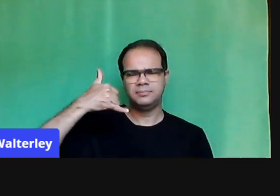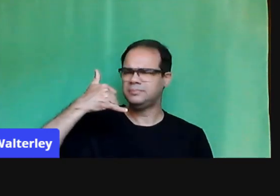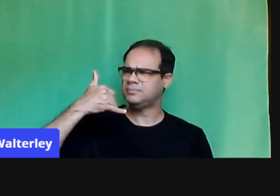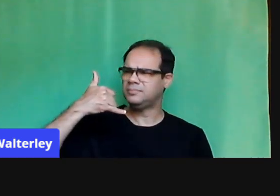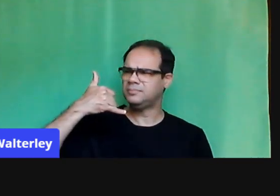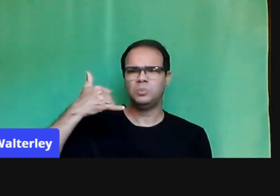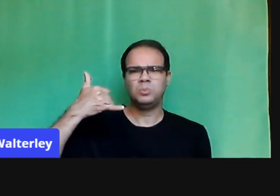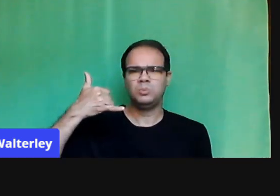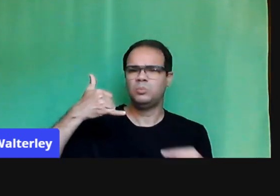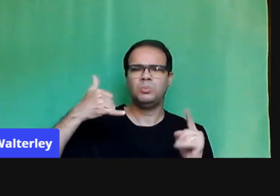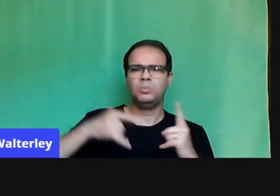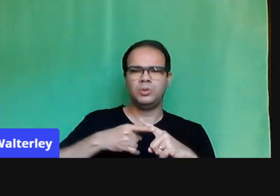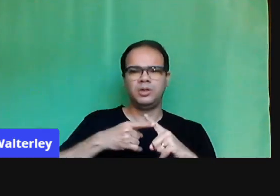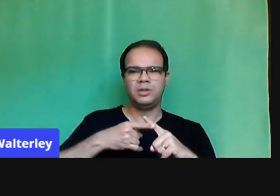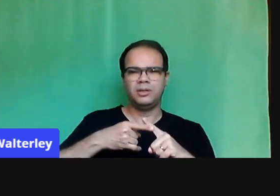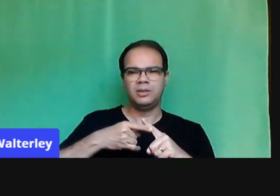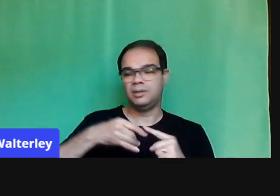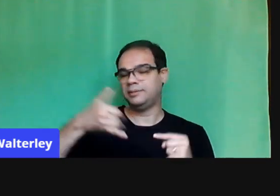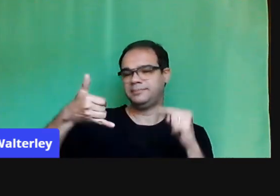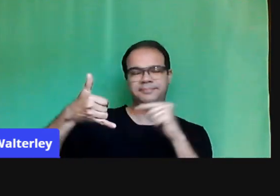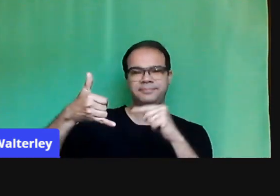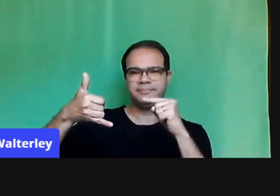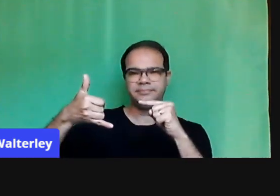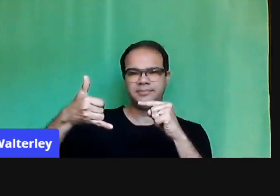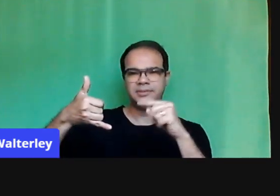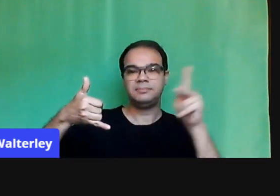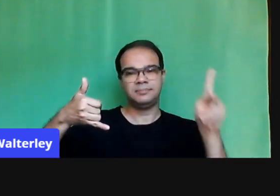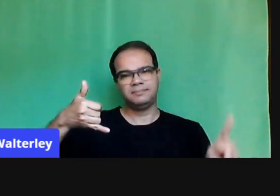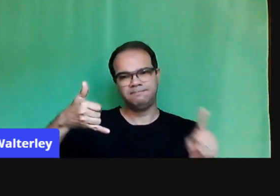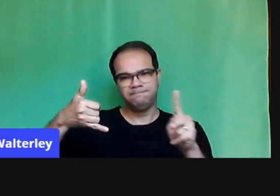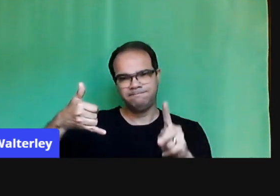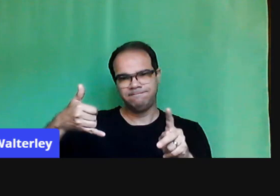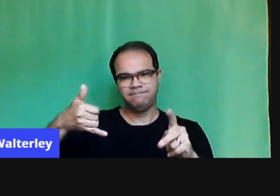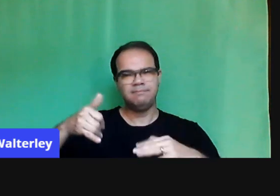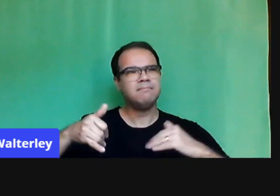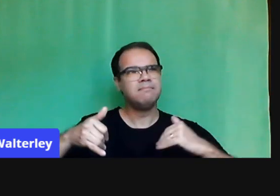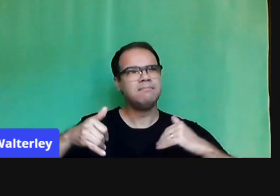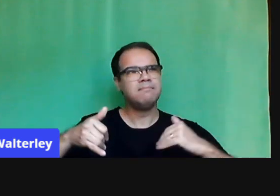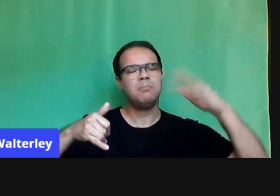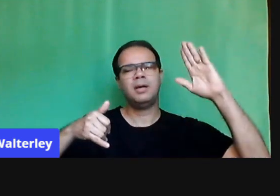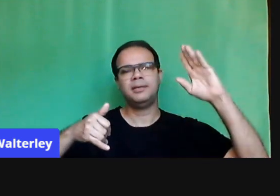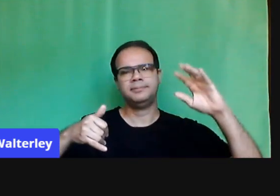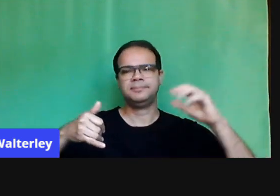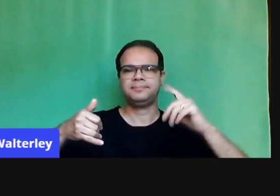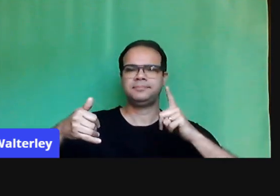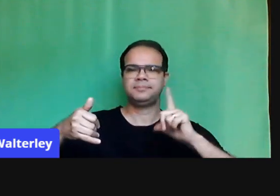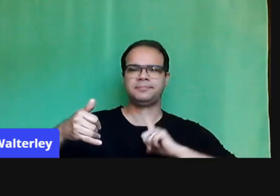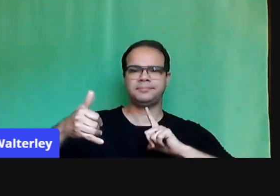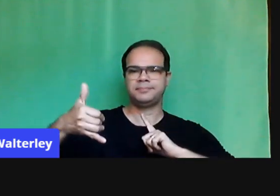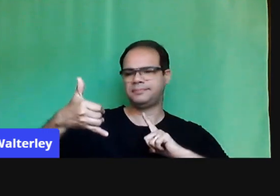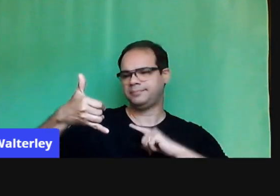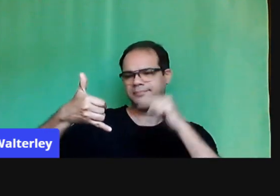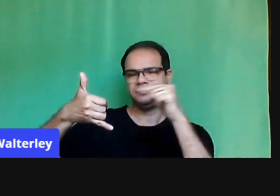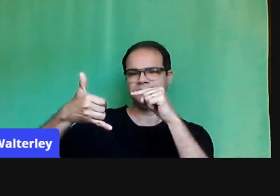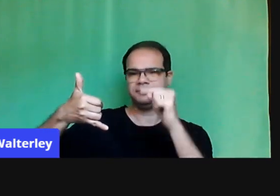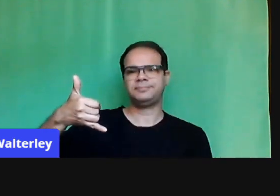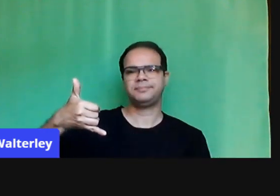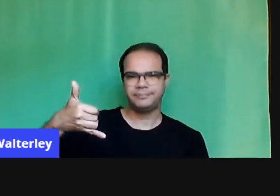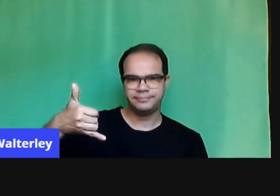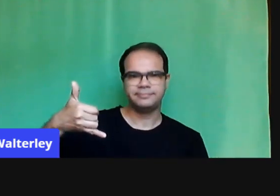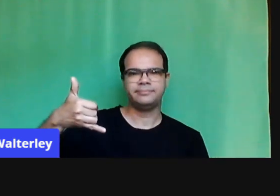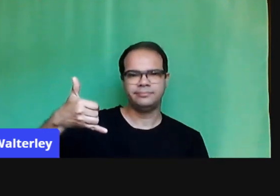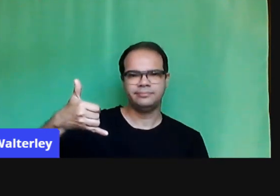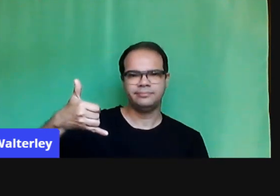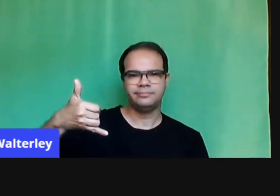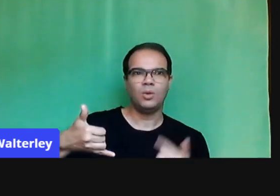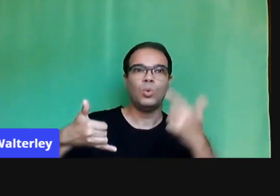funcionando nesse momento, né? Então, nove a cada dez professores utilizam o celular. Em